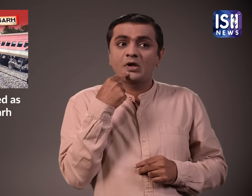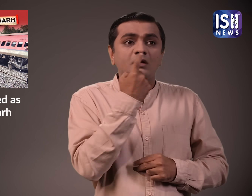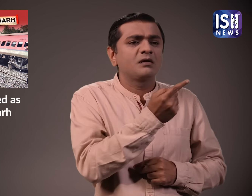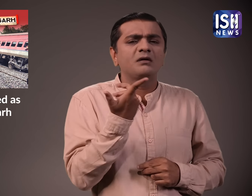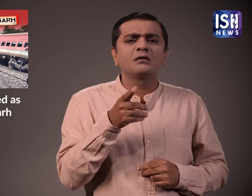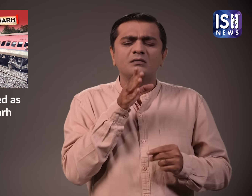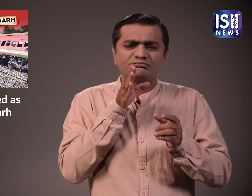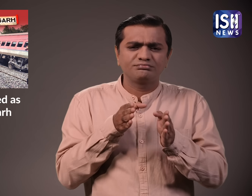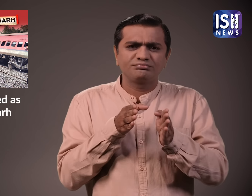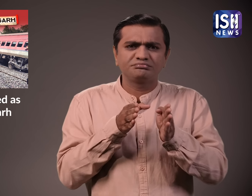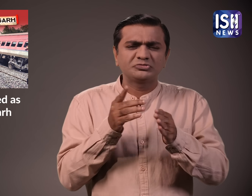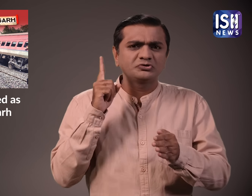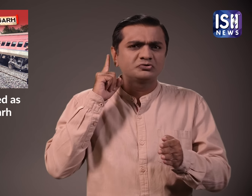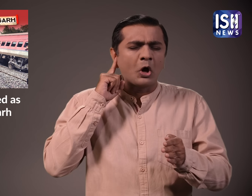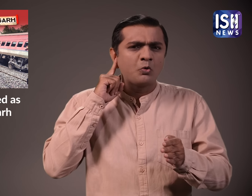पहले उसने विसफोर्ट जैसी आवास सुनी थी